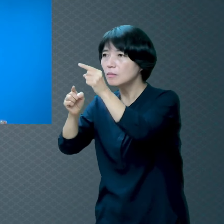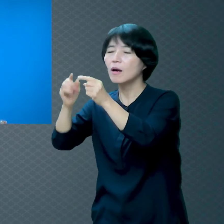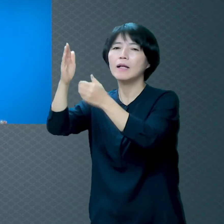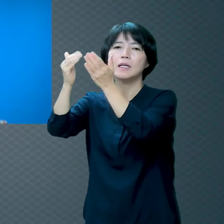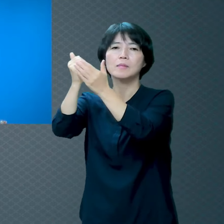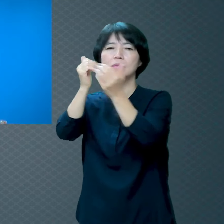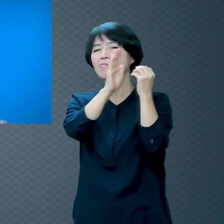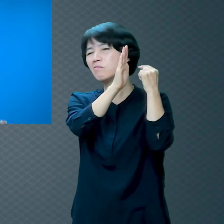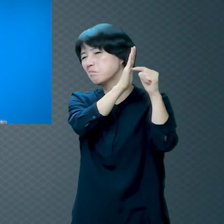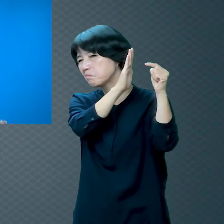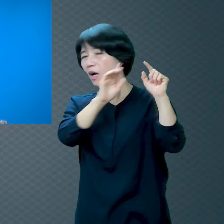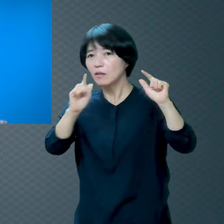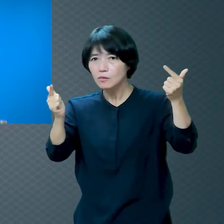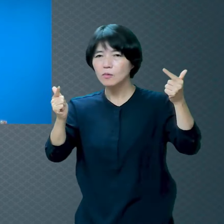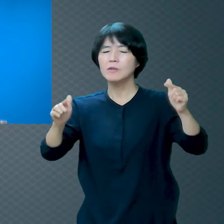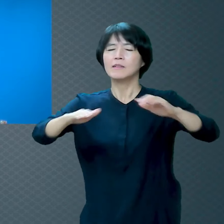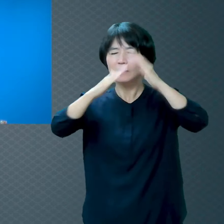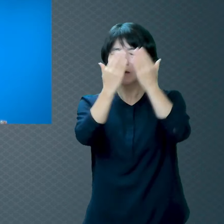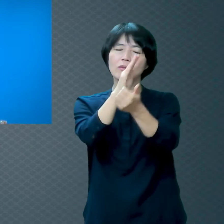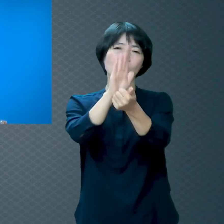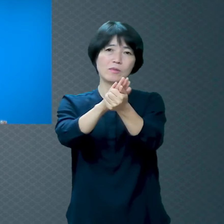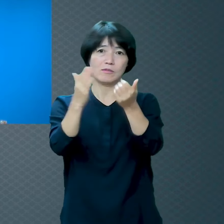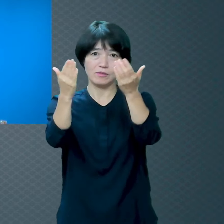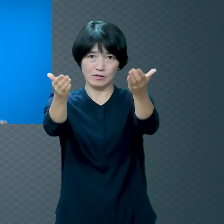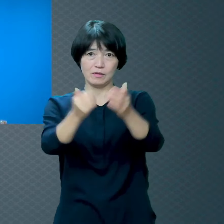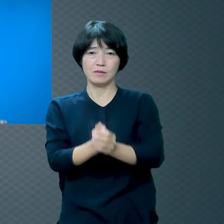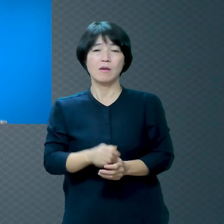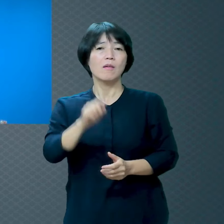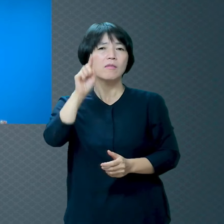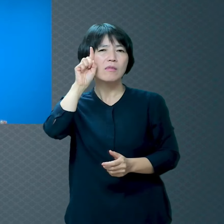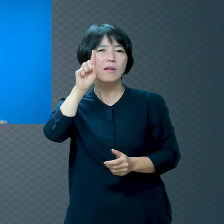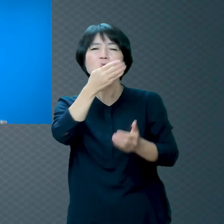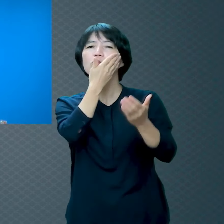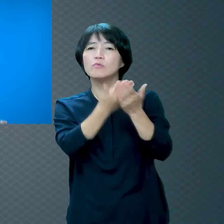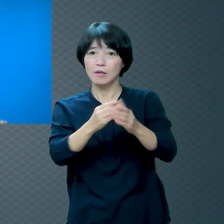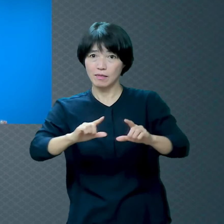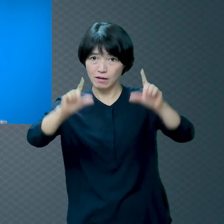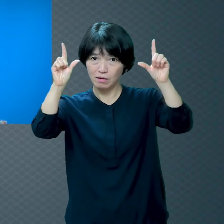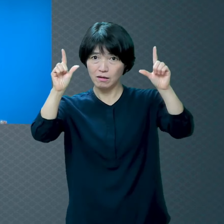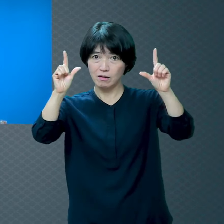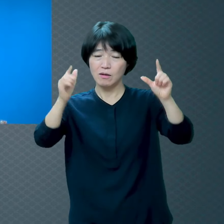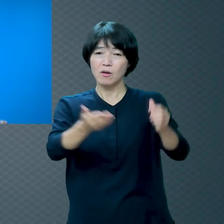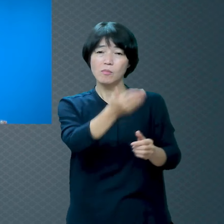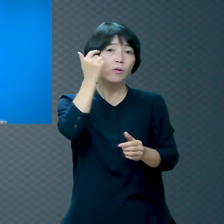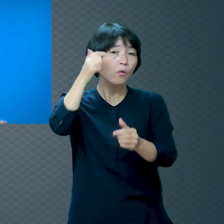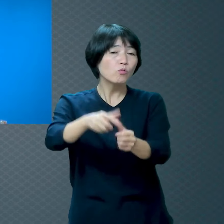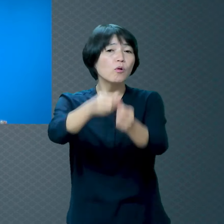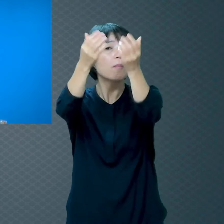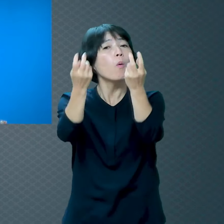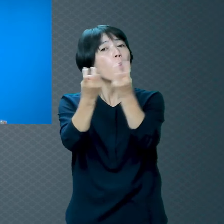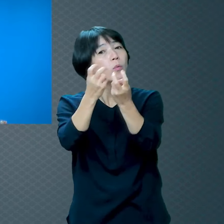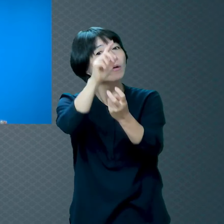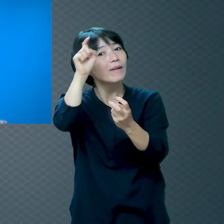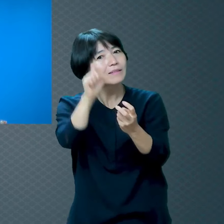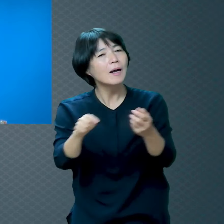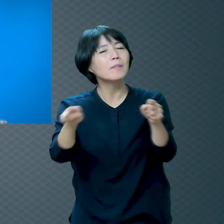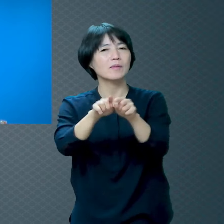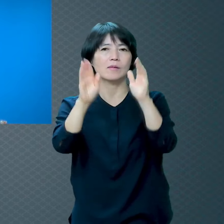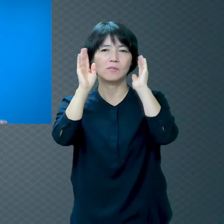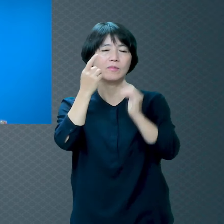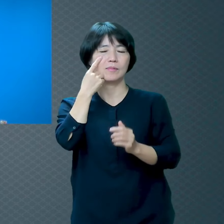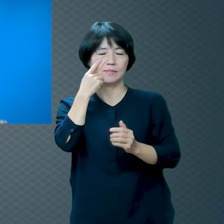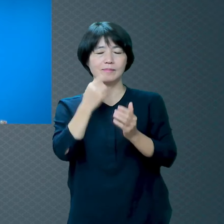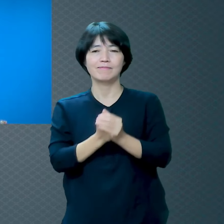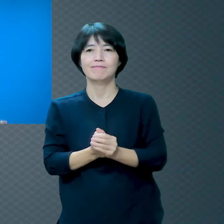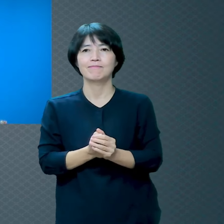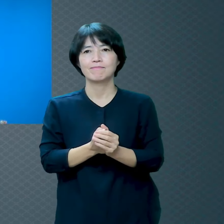내일은 너무 중요한 날입니다 꼭 기도하고 오셨으면 좋겠어요 같이 기도하겠습니다